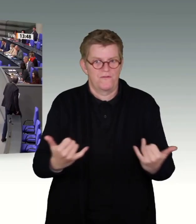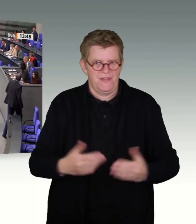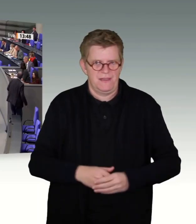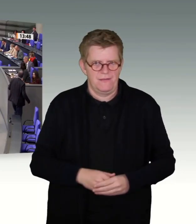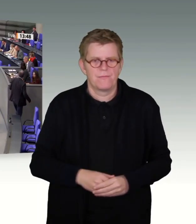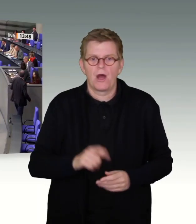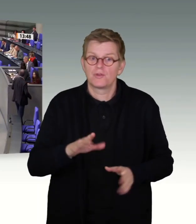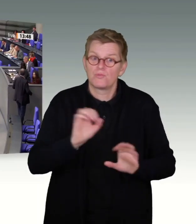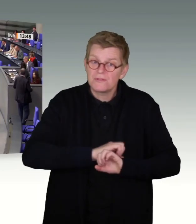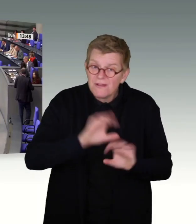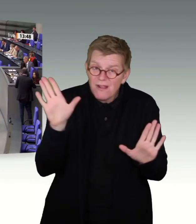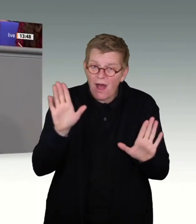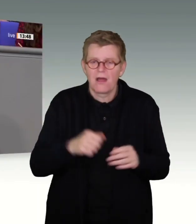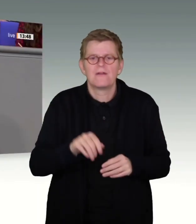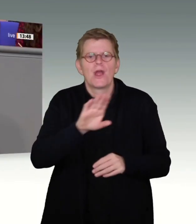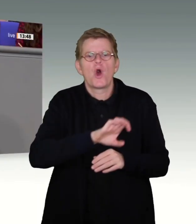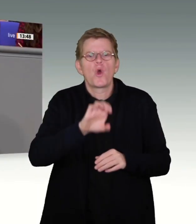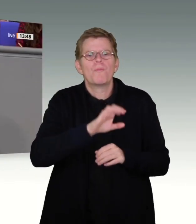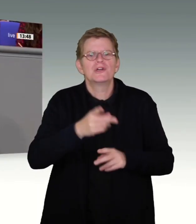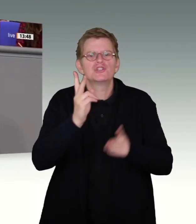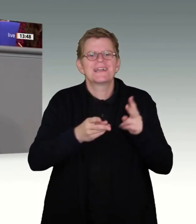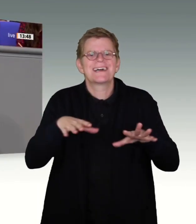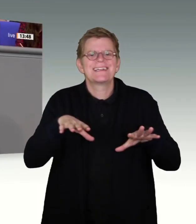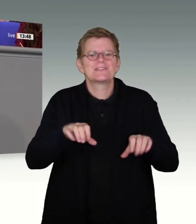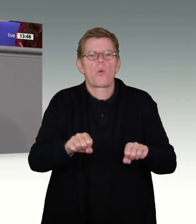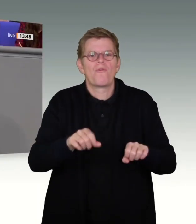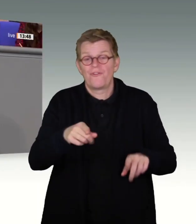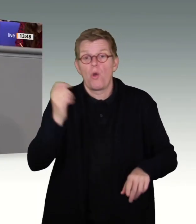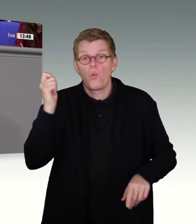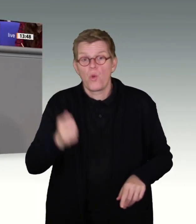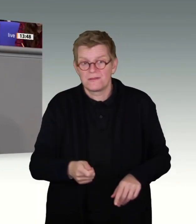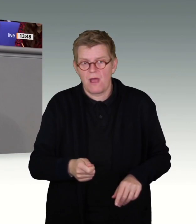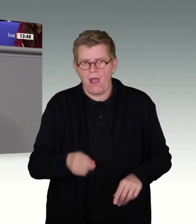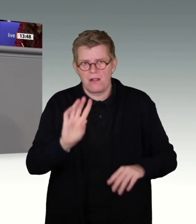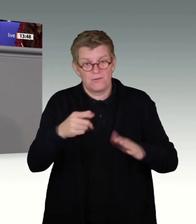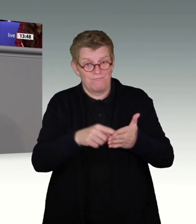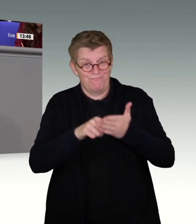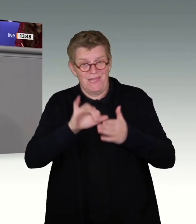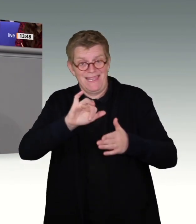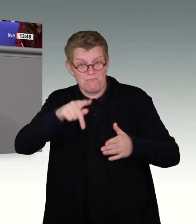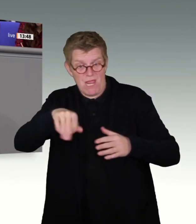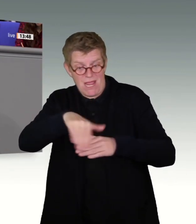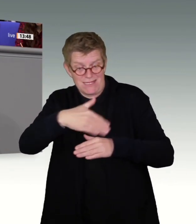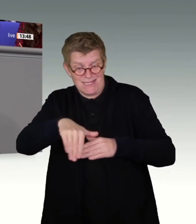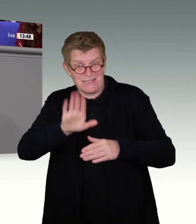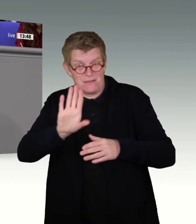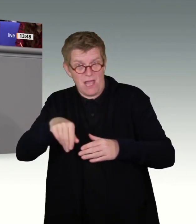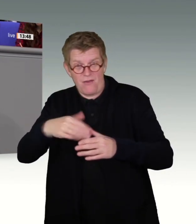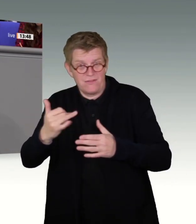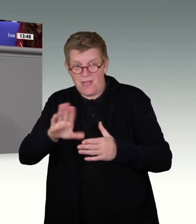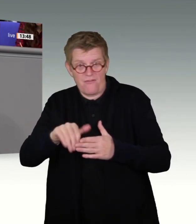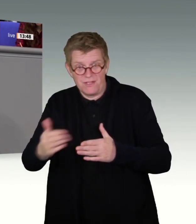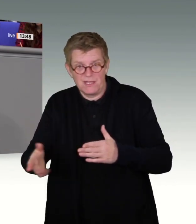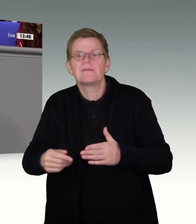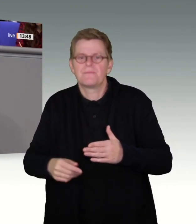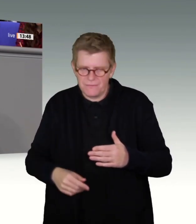All das, was das EuGH-Urteil uns ermöglicht, um IP-Adressen rechtssicher zu speichern, werden wir auch zur Verfolgung schwerer und